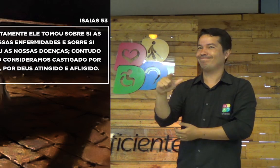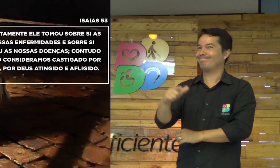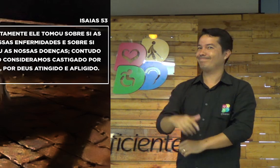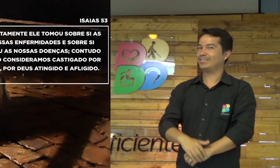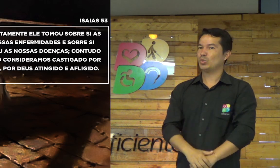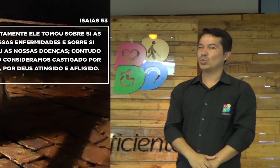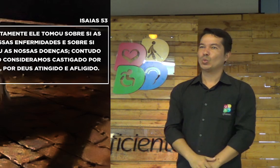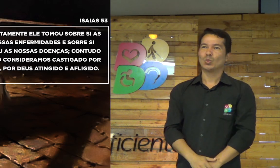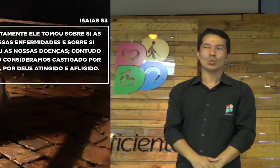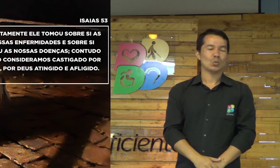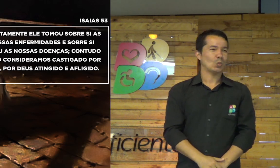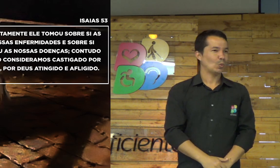Por obediência.